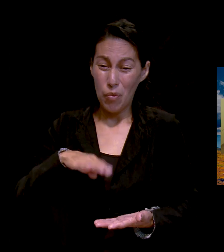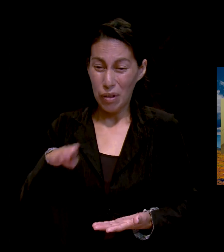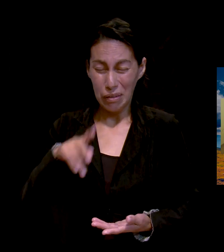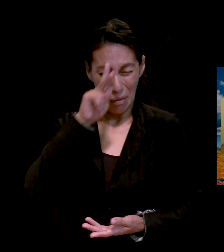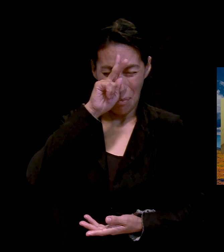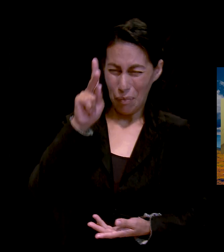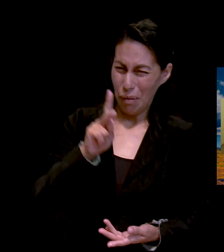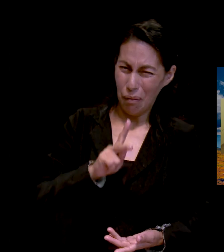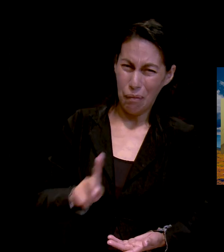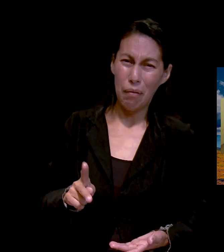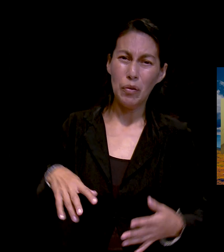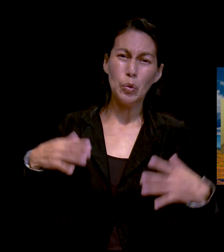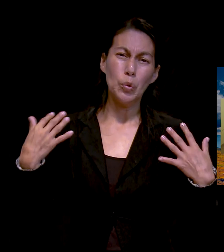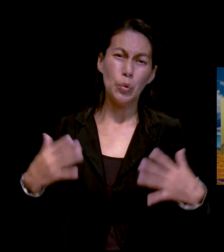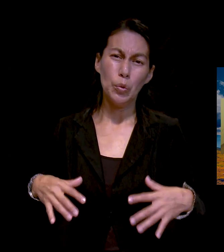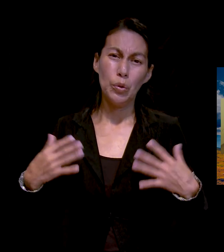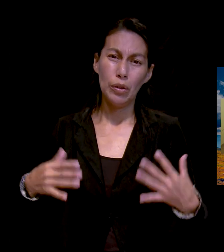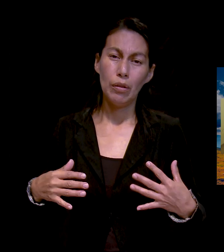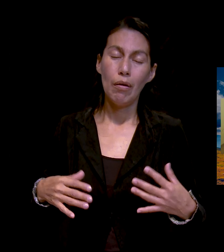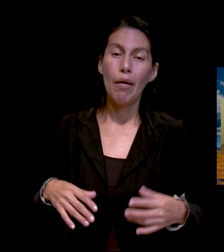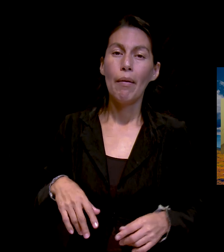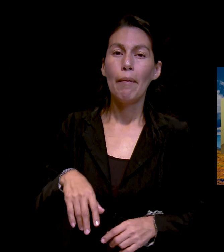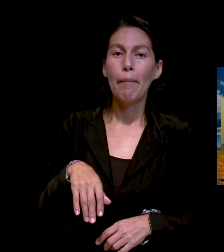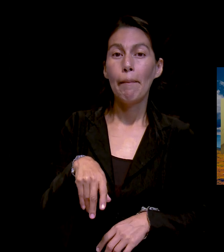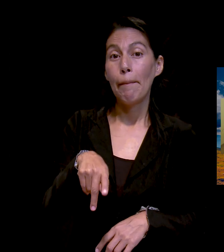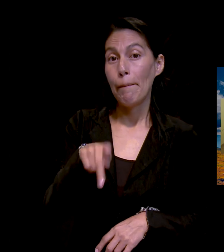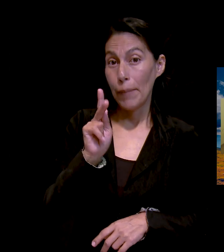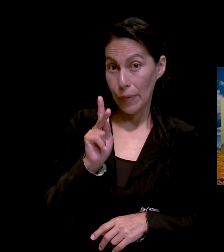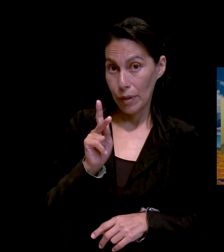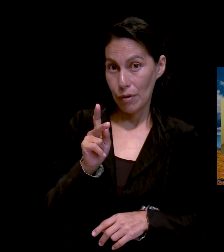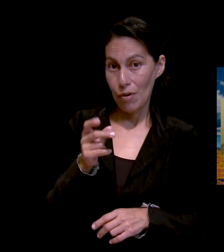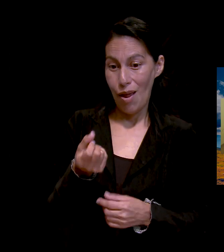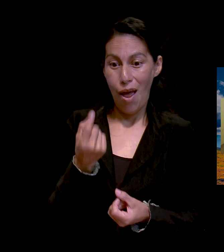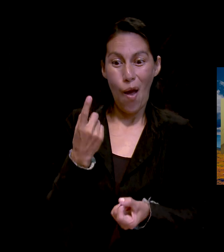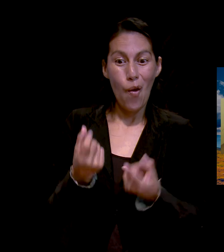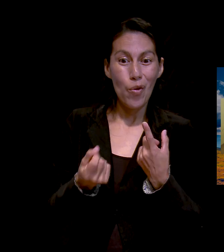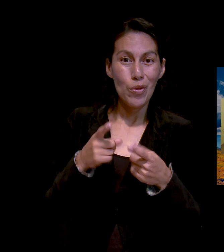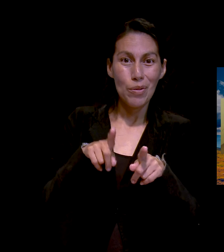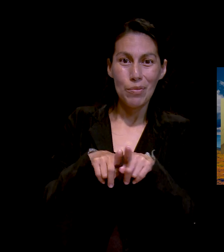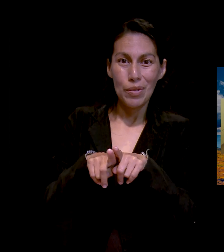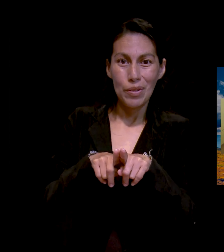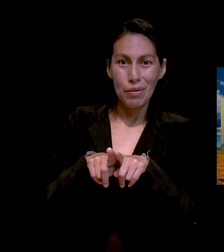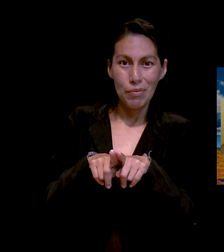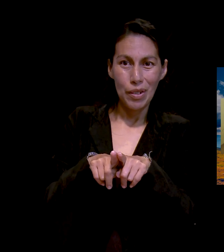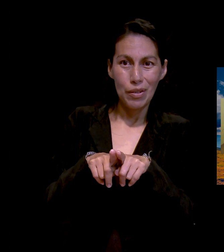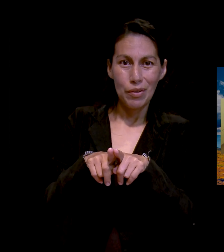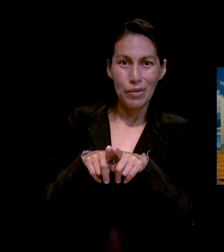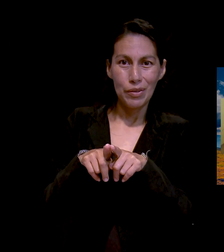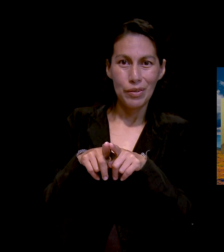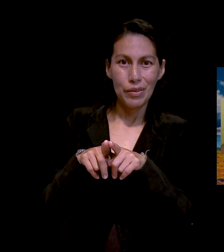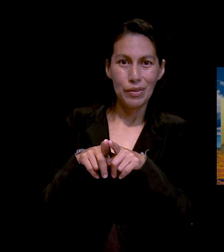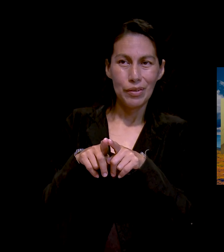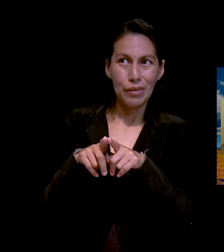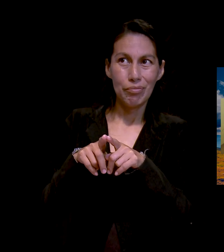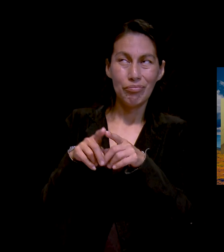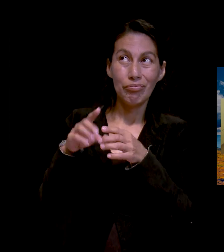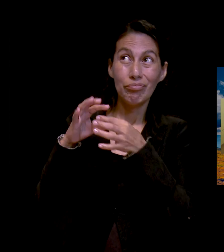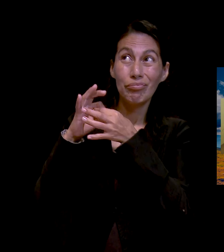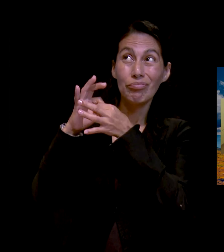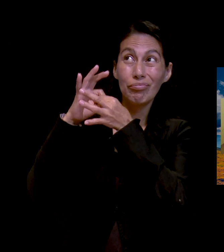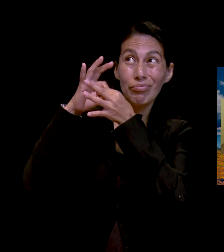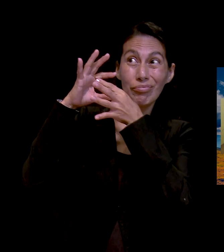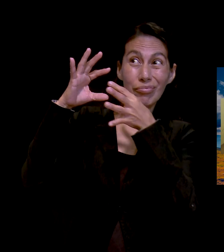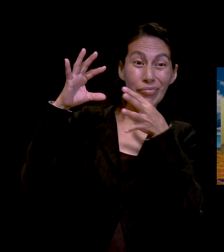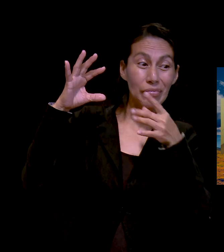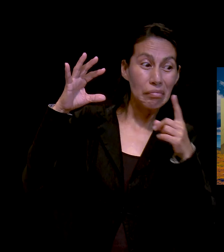que se habían alejado un poquito de la iglesia, volvieron. ¿Por qué? Porque quieren volver a ver a mi mamá